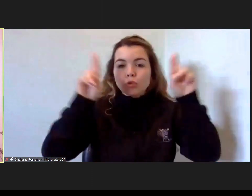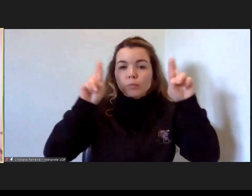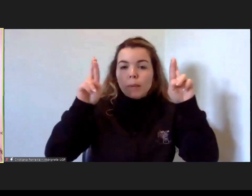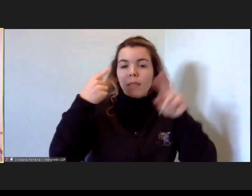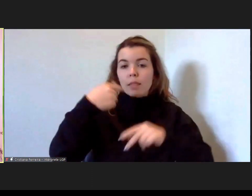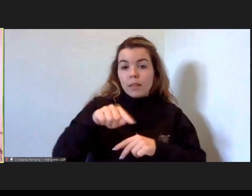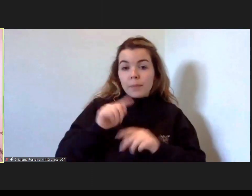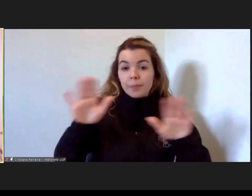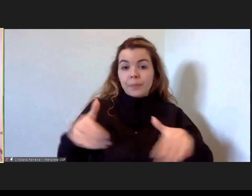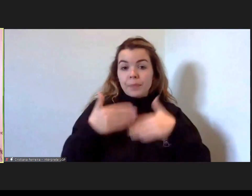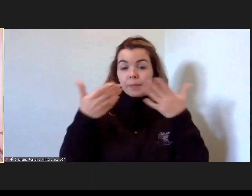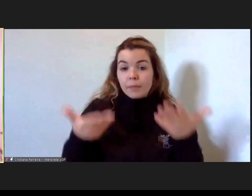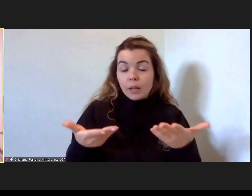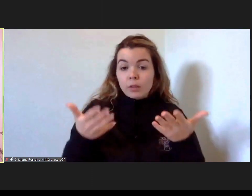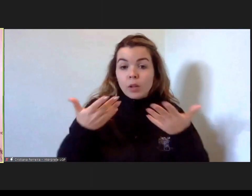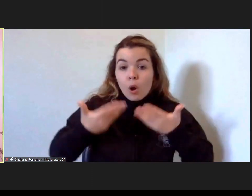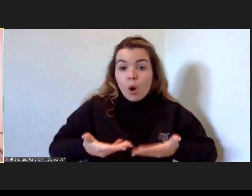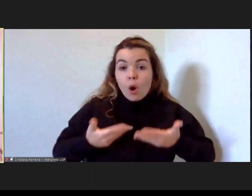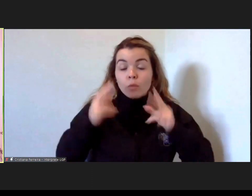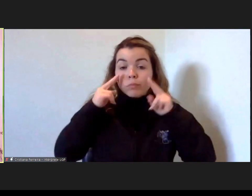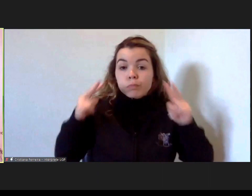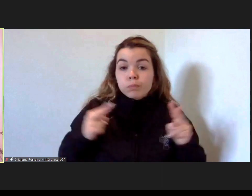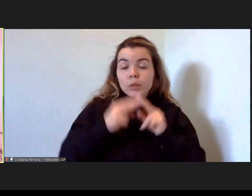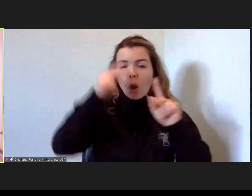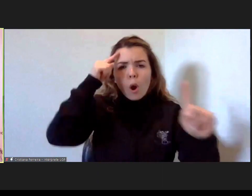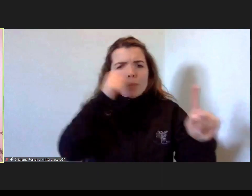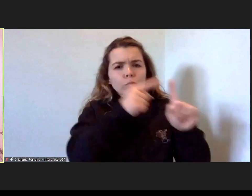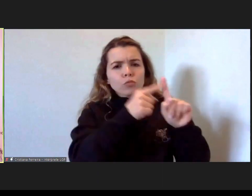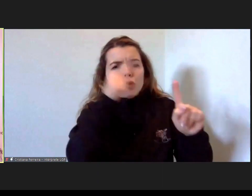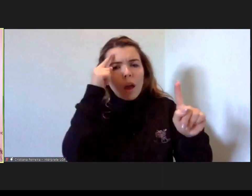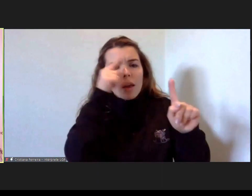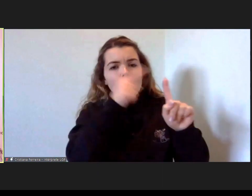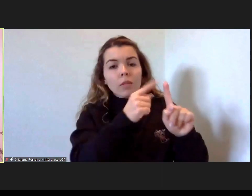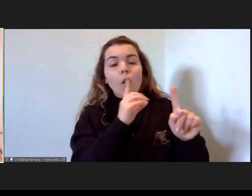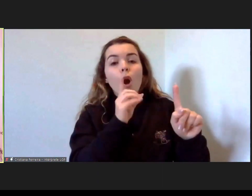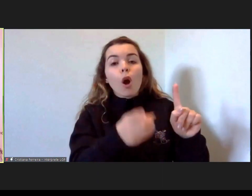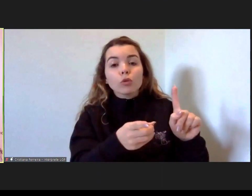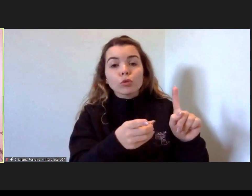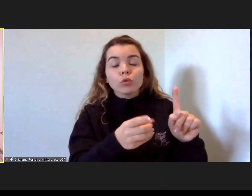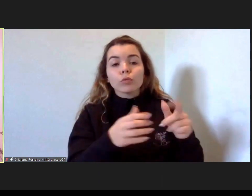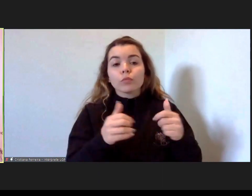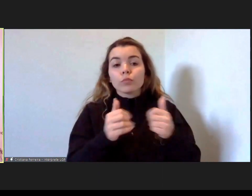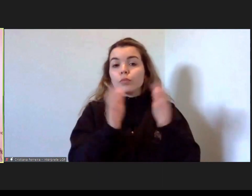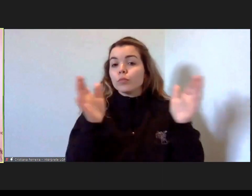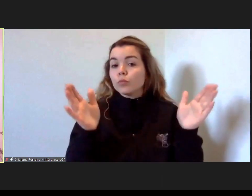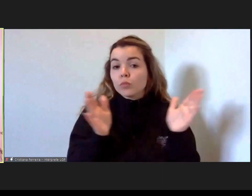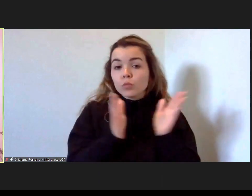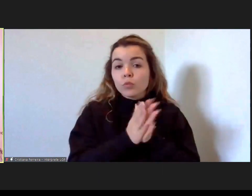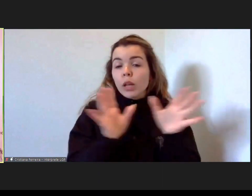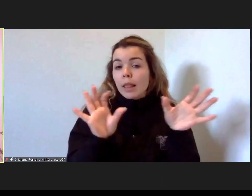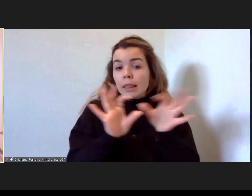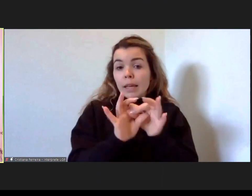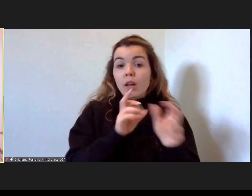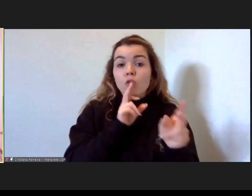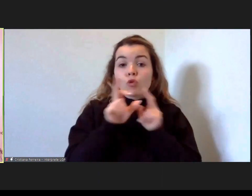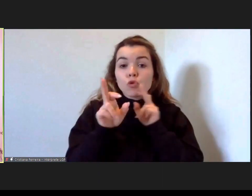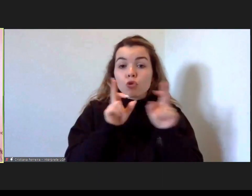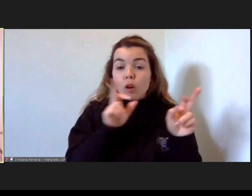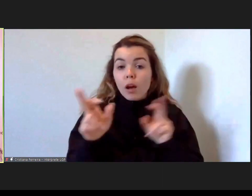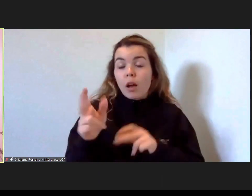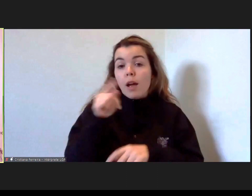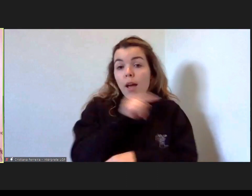indo aqui um bocadinho ao encontro daquilo que são os objetivos que são transversais a todas estas nossas respostas portanto